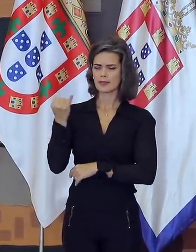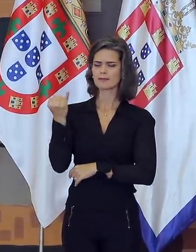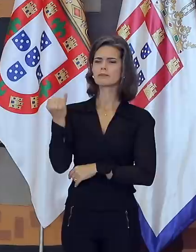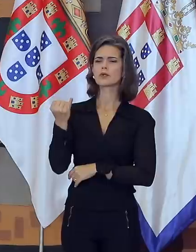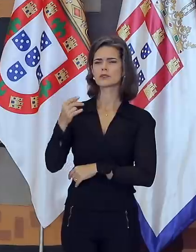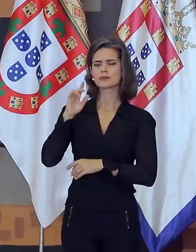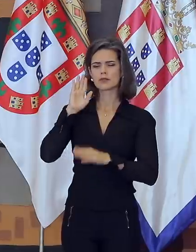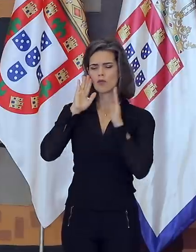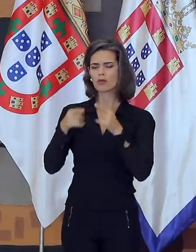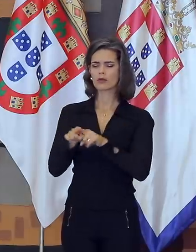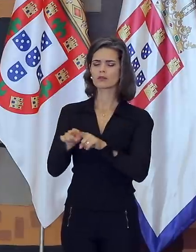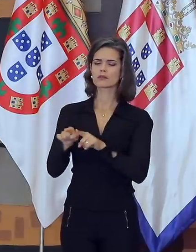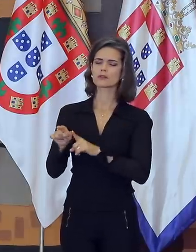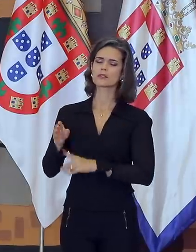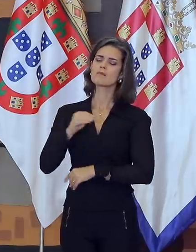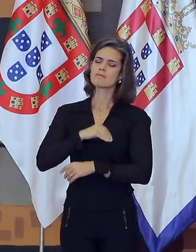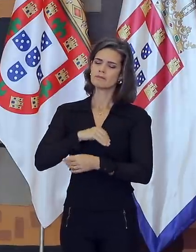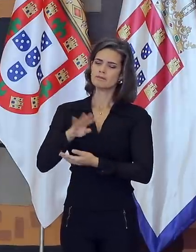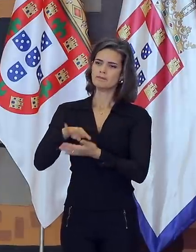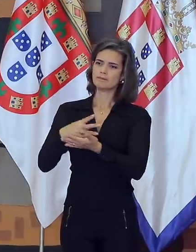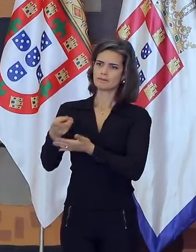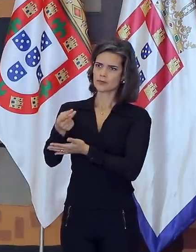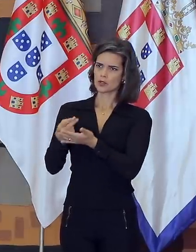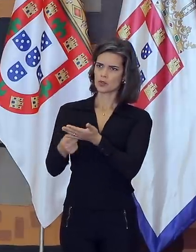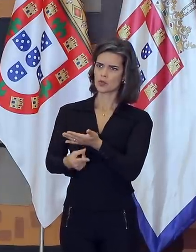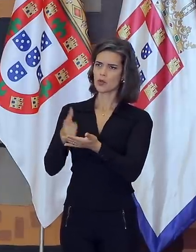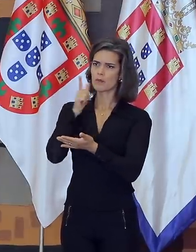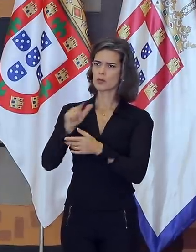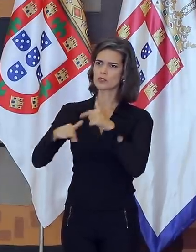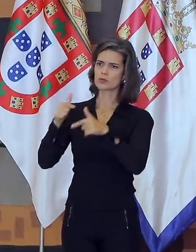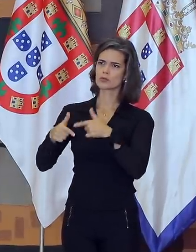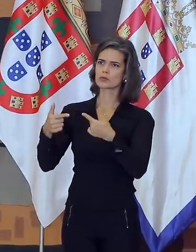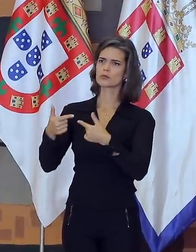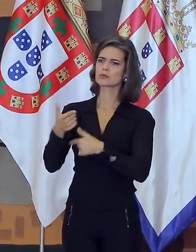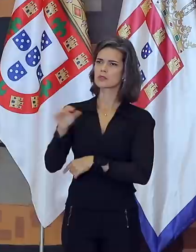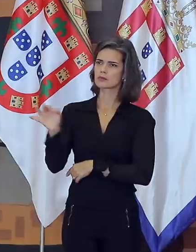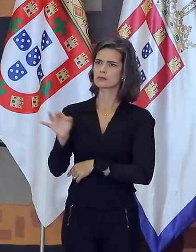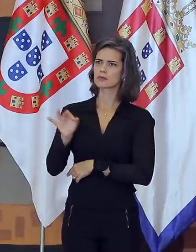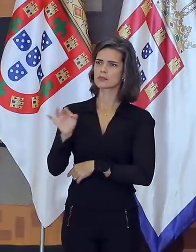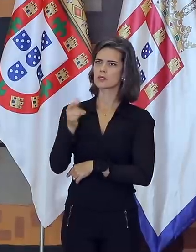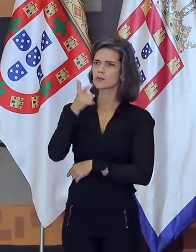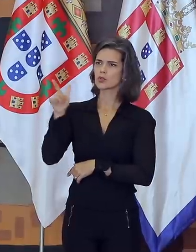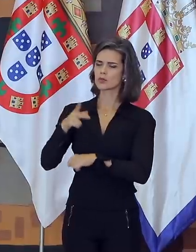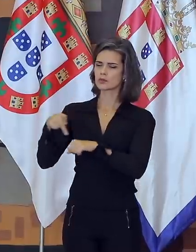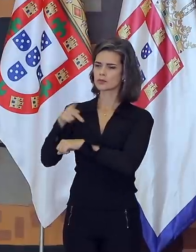própria existência do Tamaraty, e tão importante quanto o empenho em assuntos de política externa.